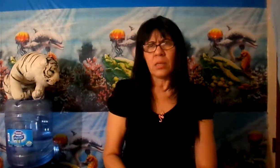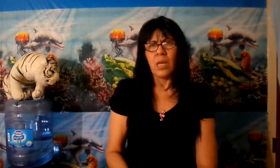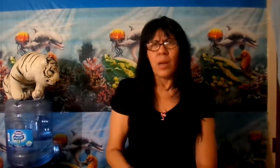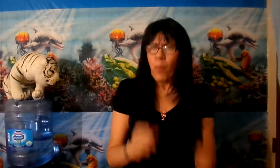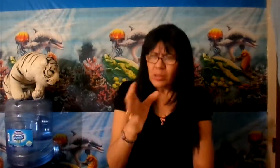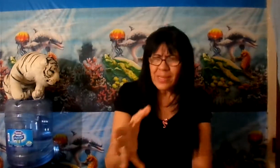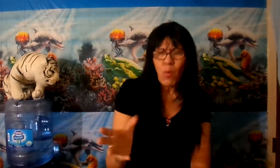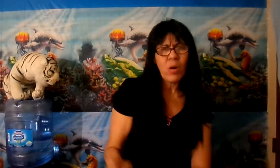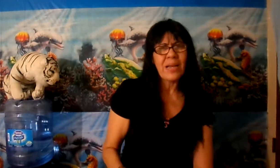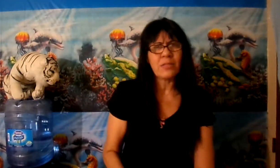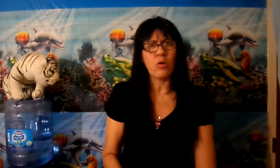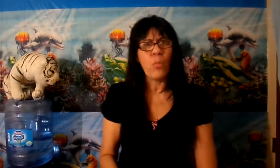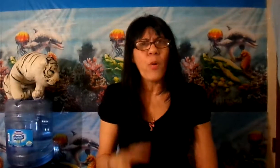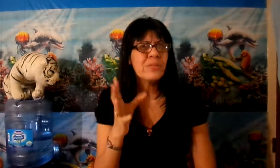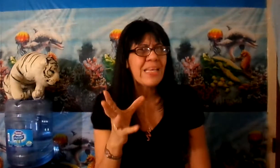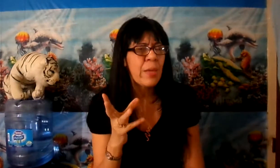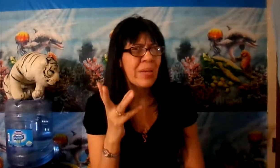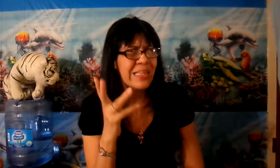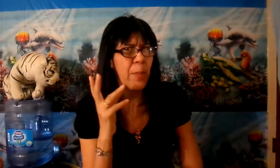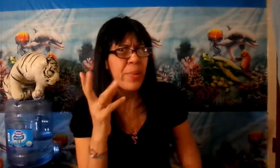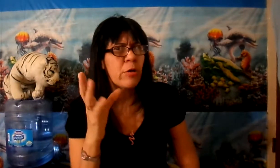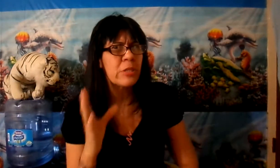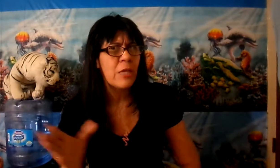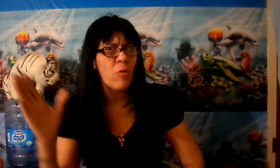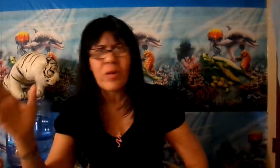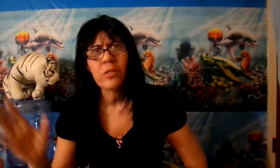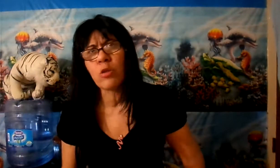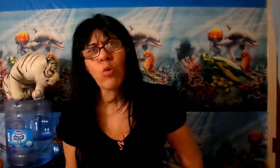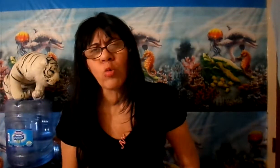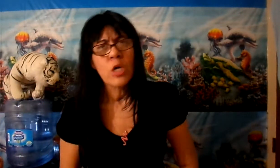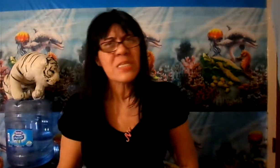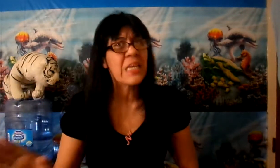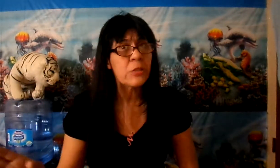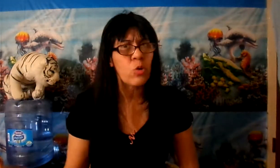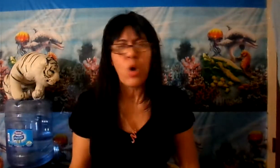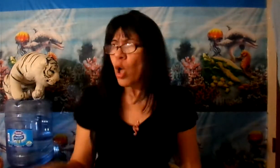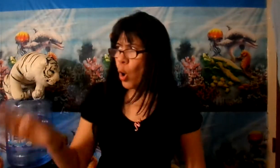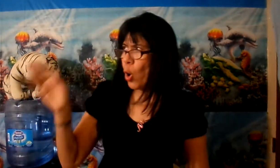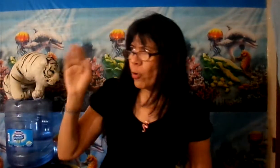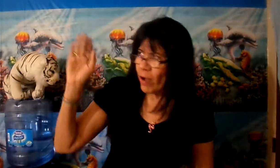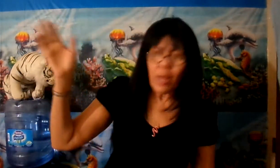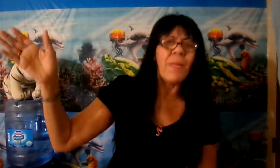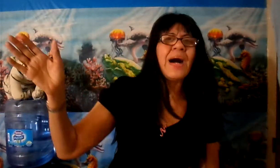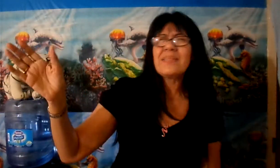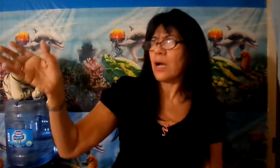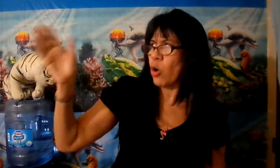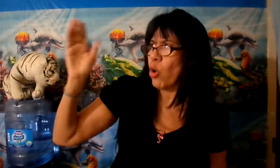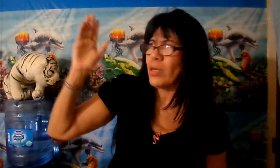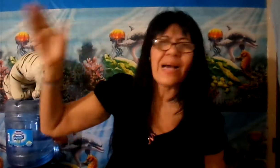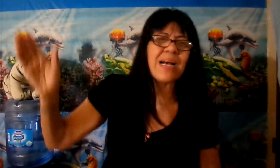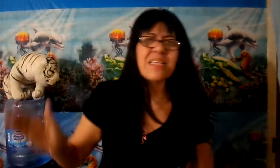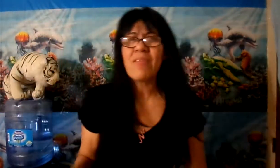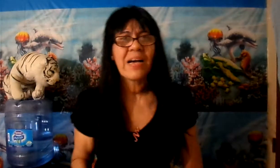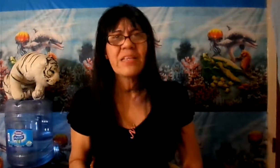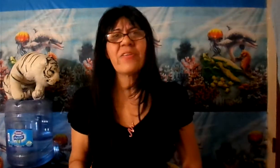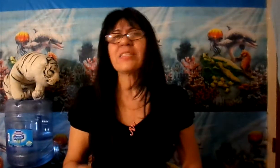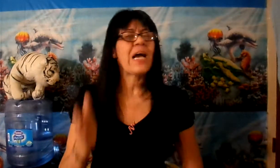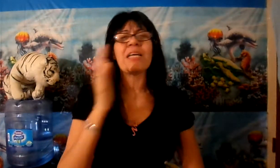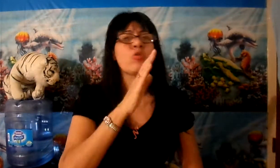ponte a buscar a Dios, ponte, en vez de estar picoteando frente de un centro, o en Manhattan, o en la Casa Blanca de frente, ahí tú no